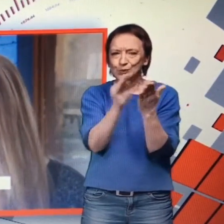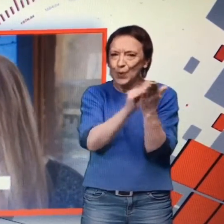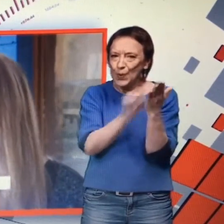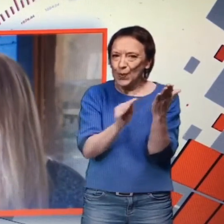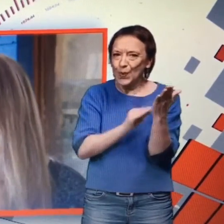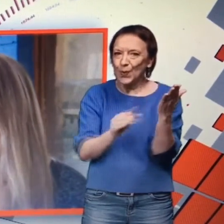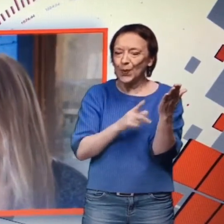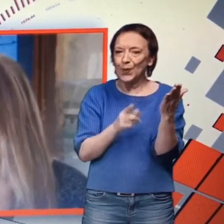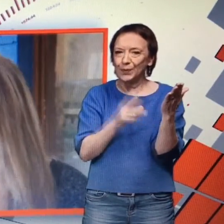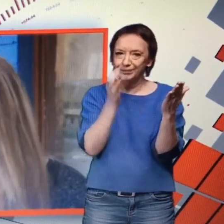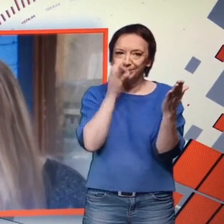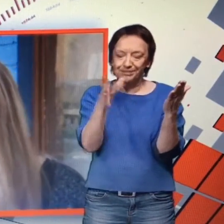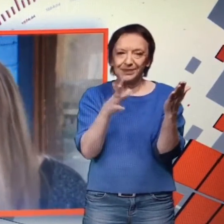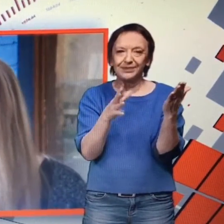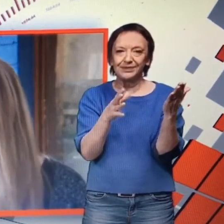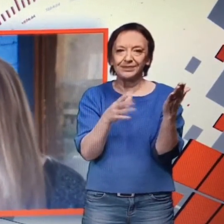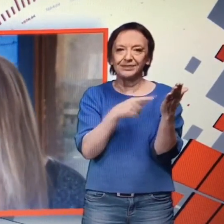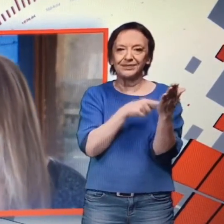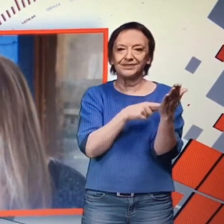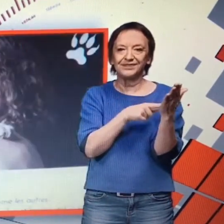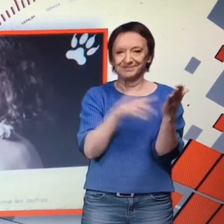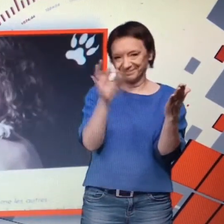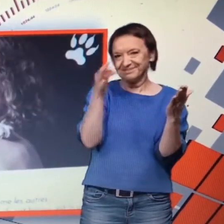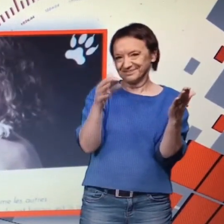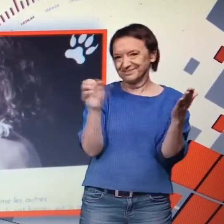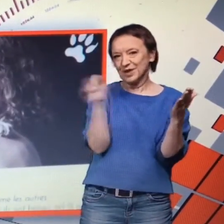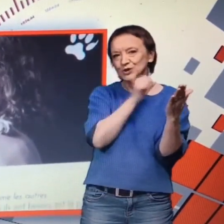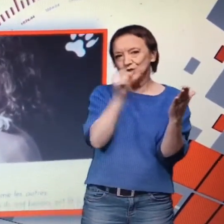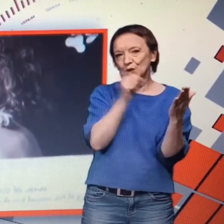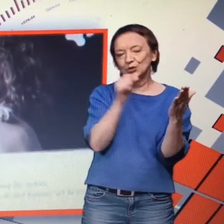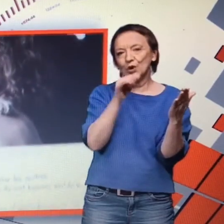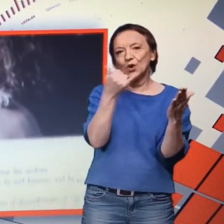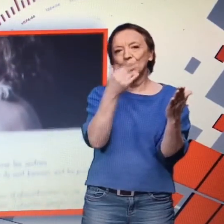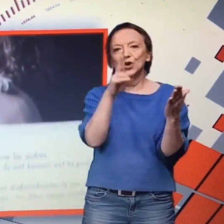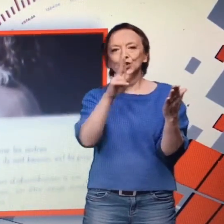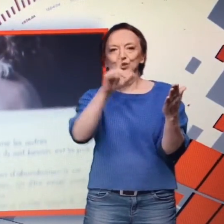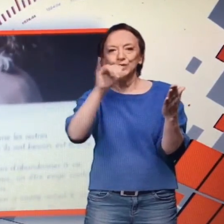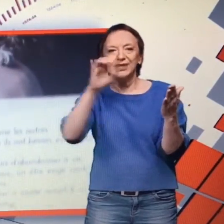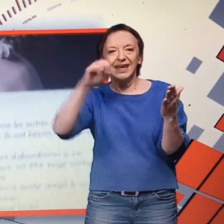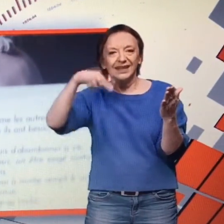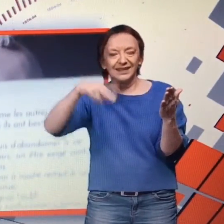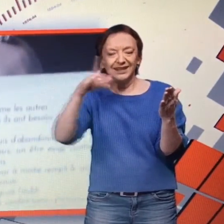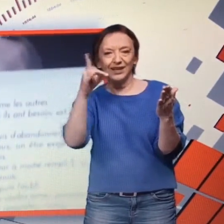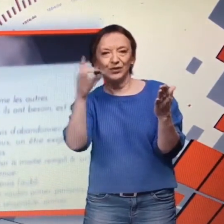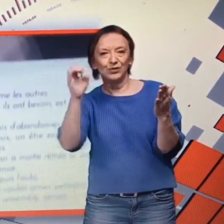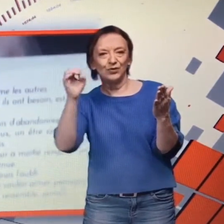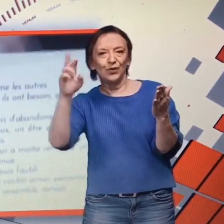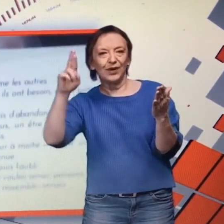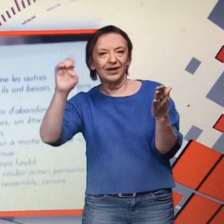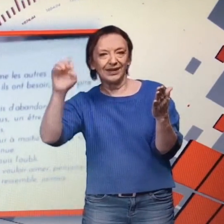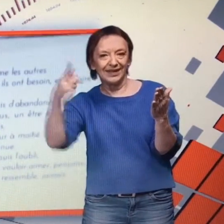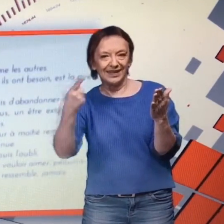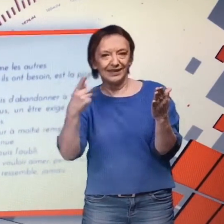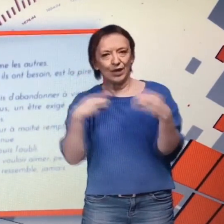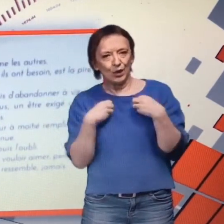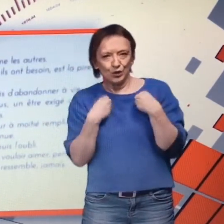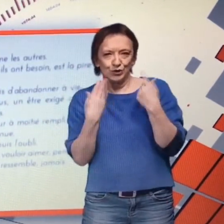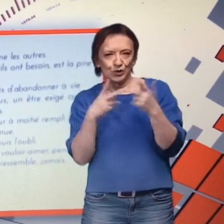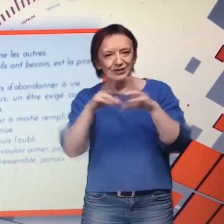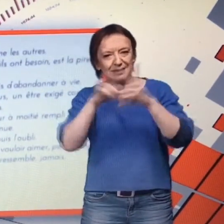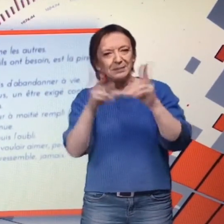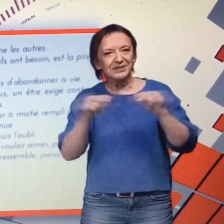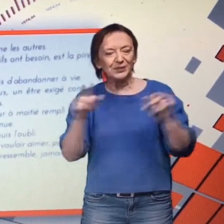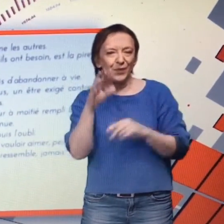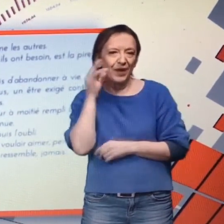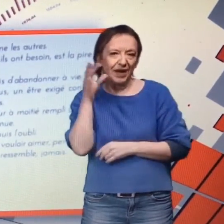vraiment été sensible à l'histoire de Nestor et à la cause de l'abandon. Et donc a bien voulu